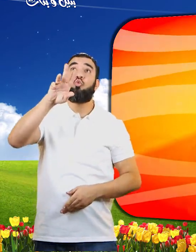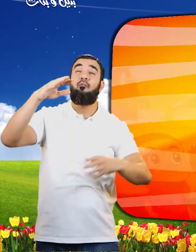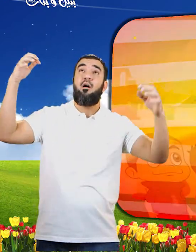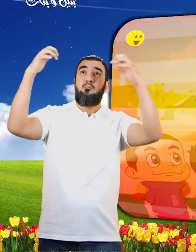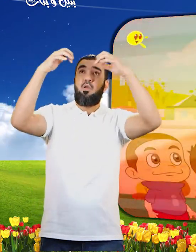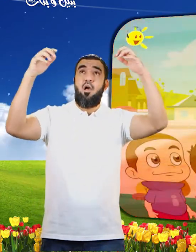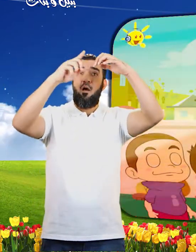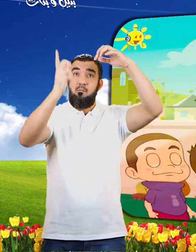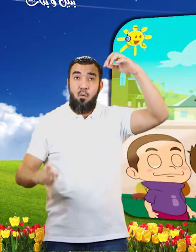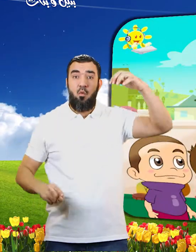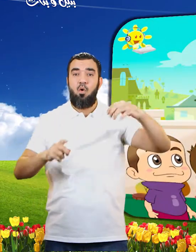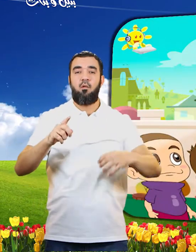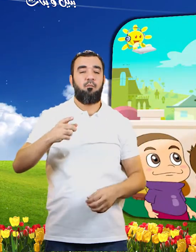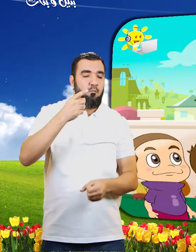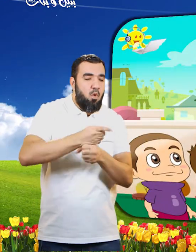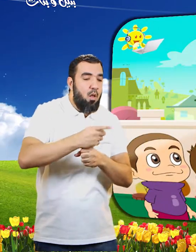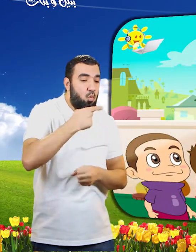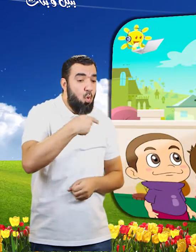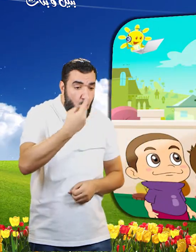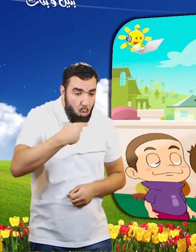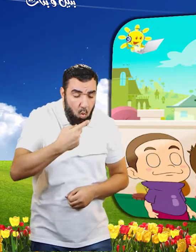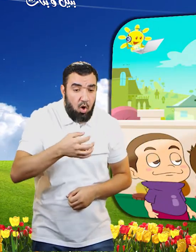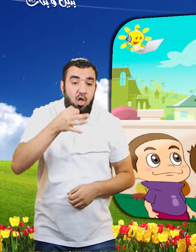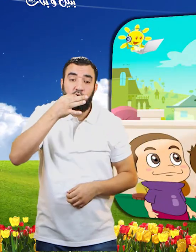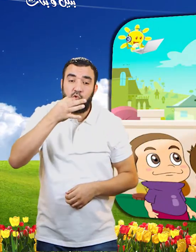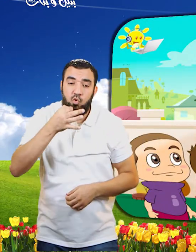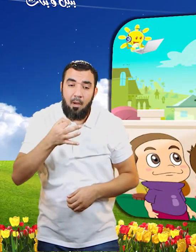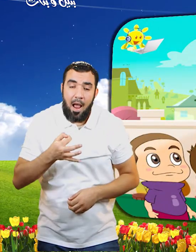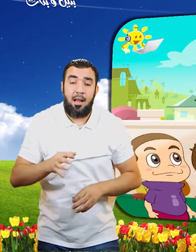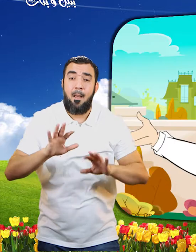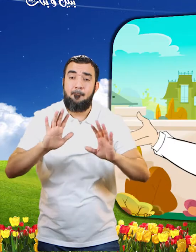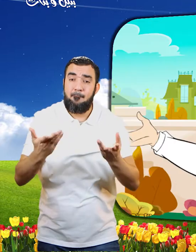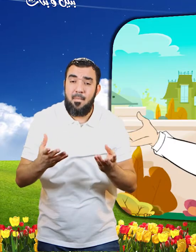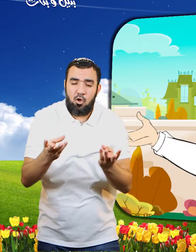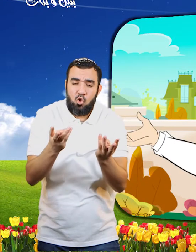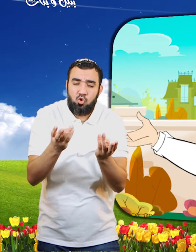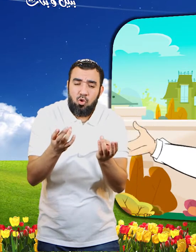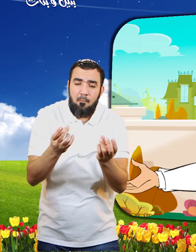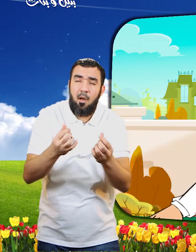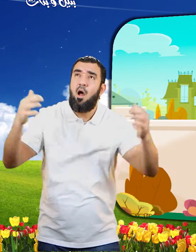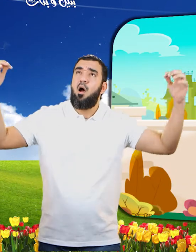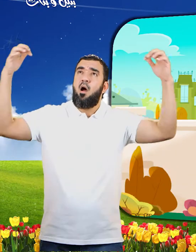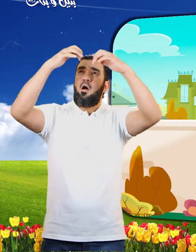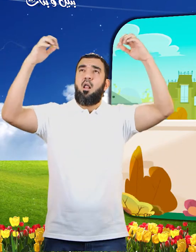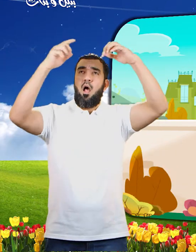قلوا سبحان من يسبح الرعد بحمده وجاء في بعض الأحاديث